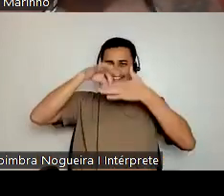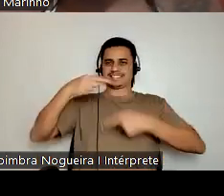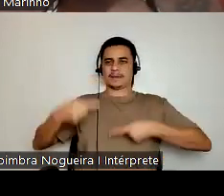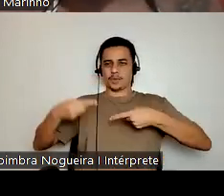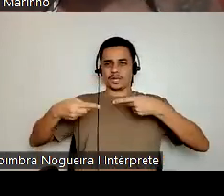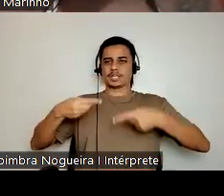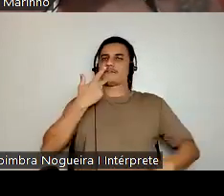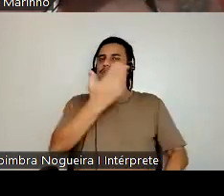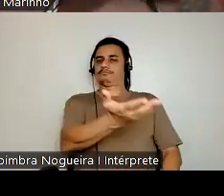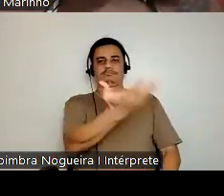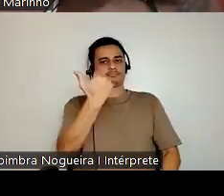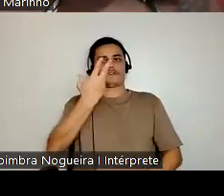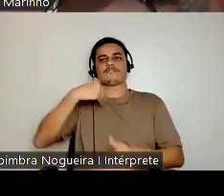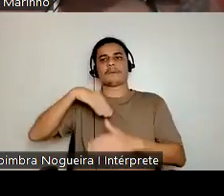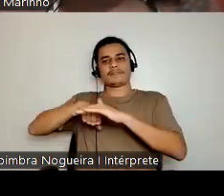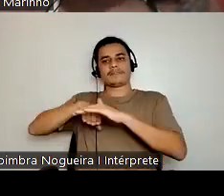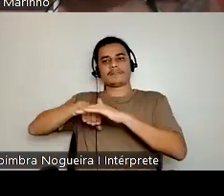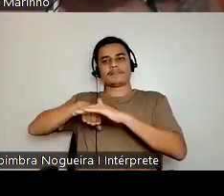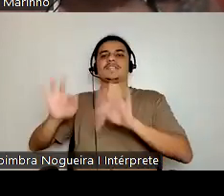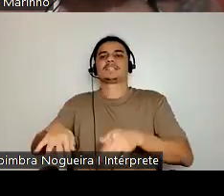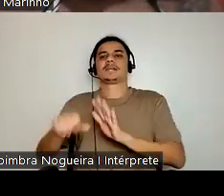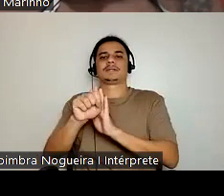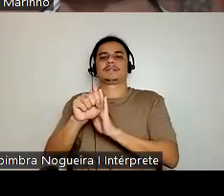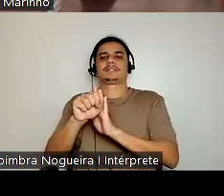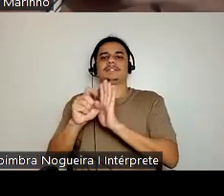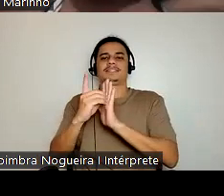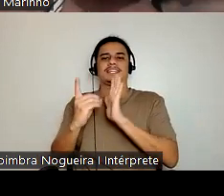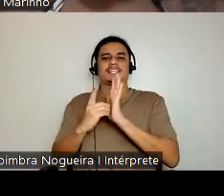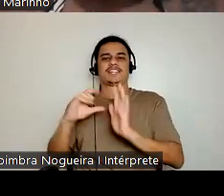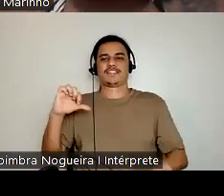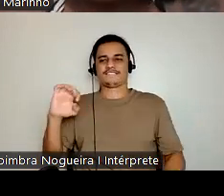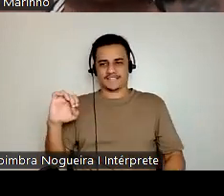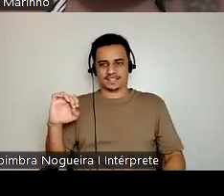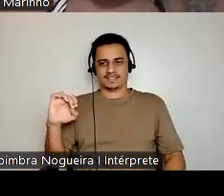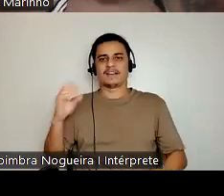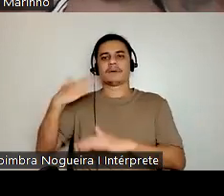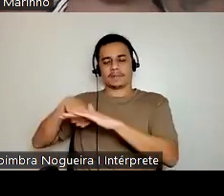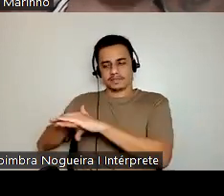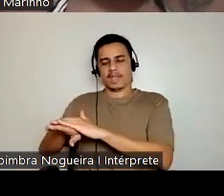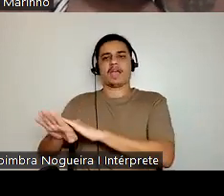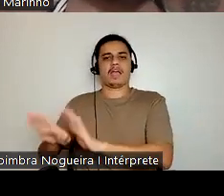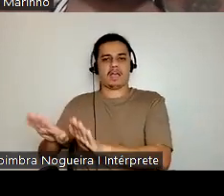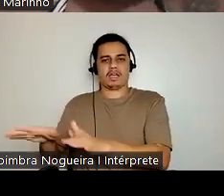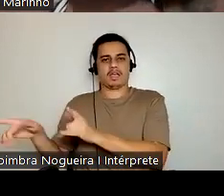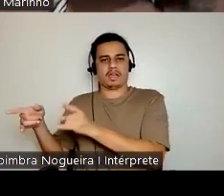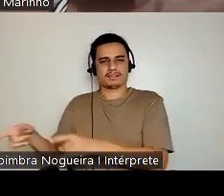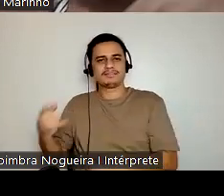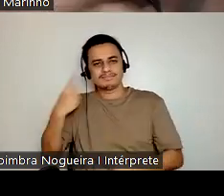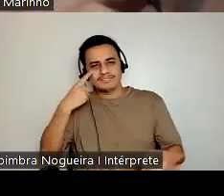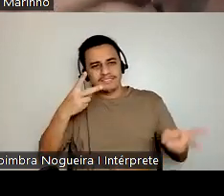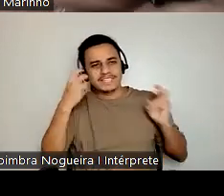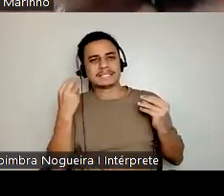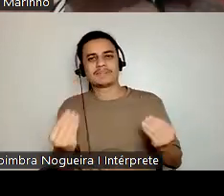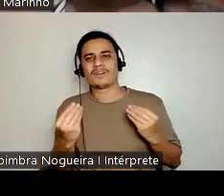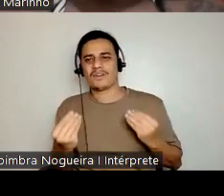trazer e vamos enterrá-lo. Isso aconteceu no final da década de 90. Entende como é que, se a gente deixar a branquitude se apropria da gente